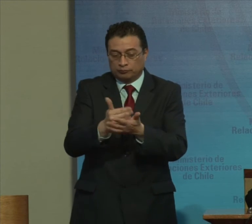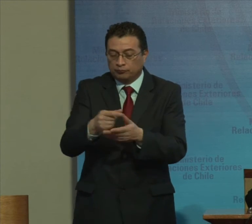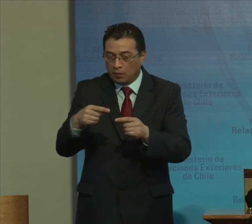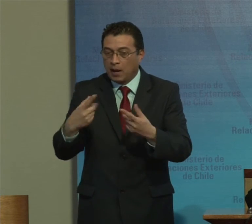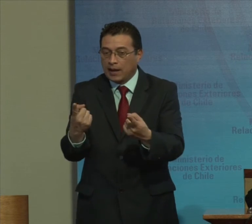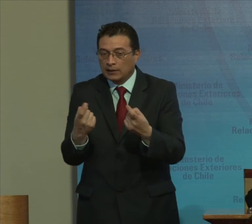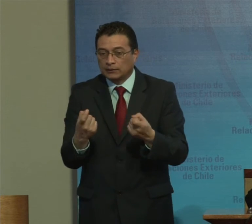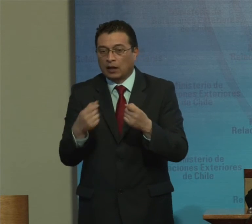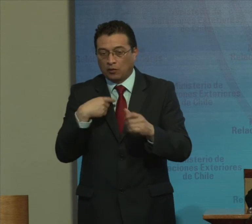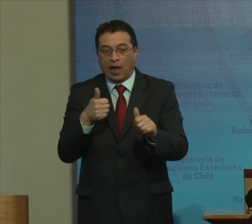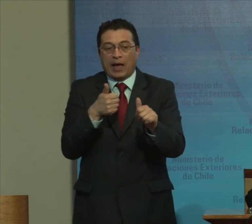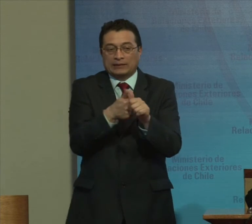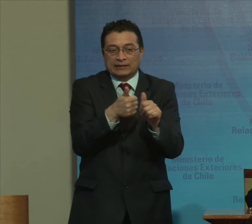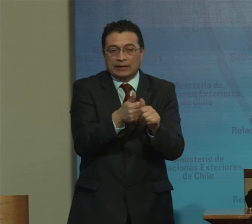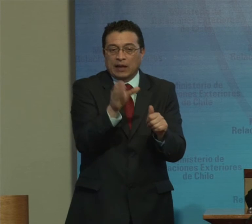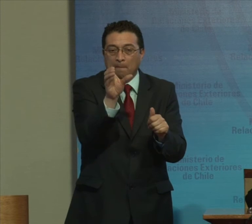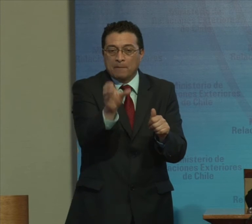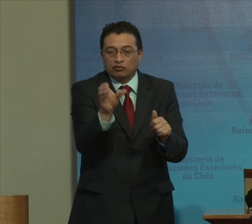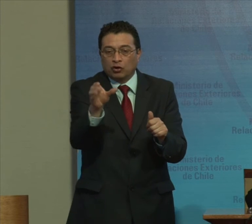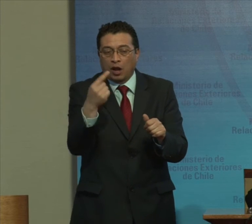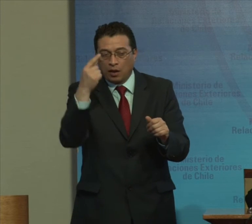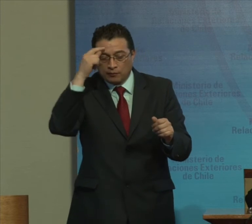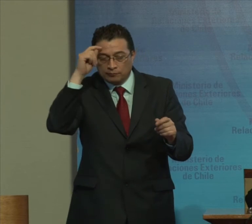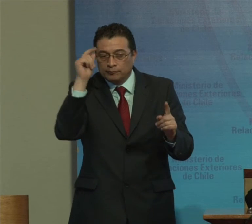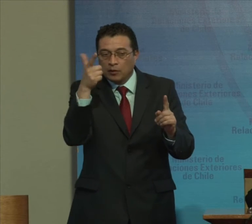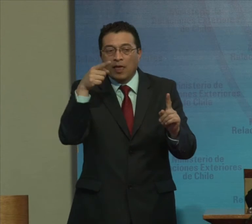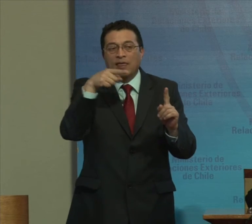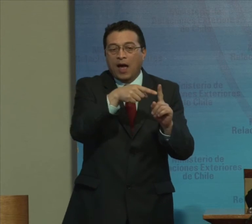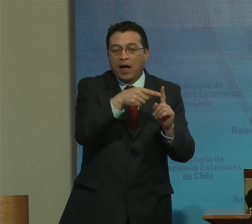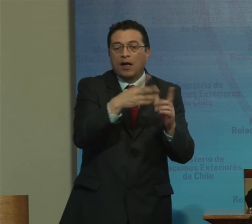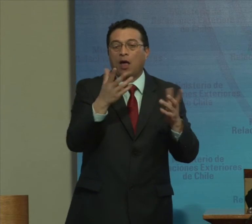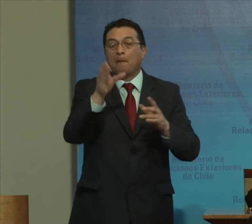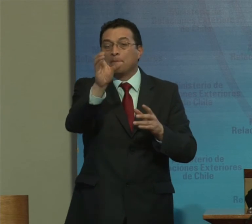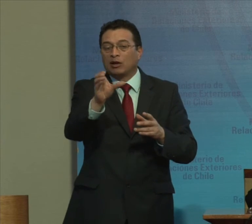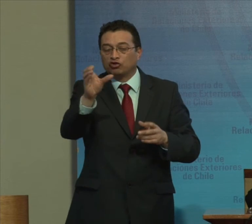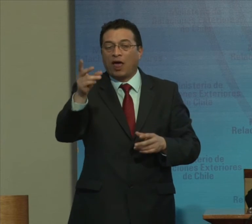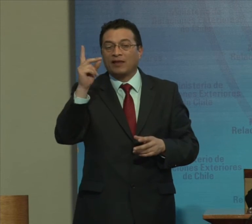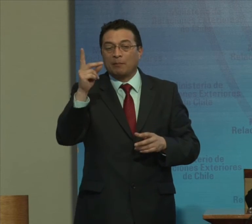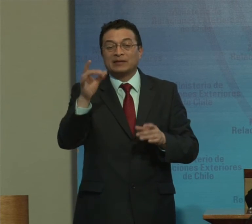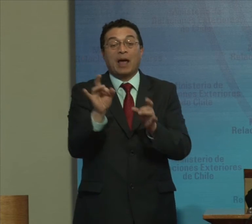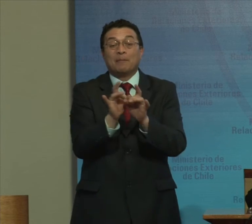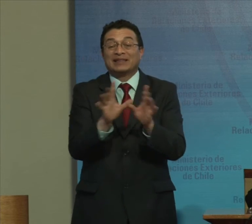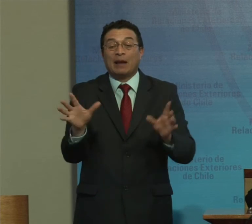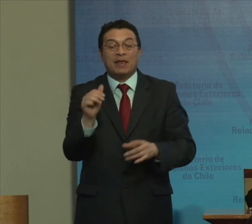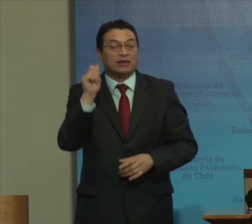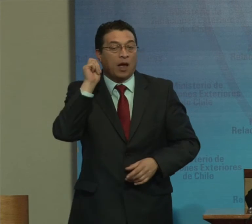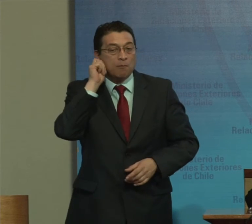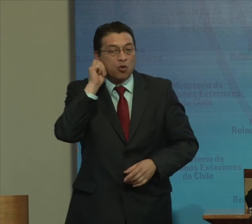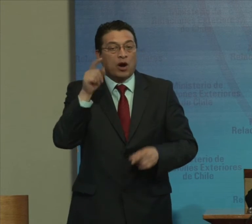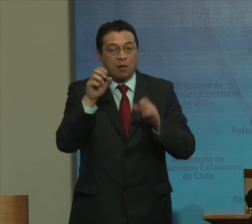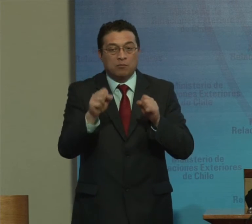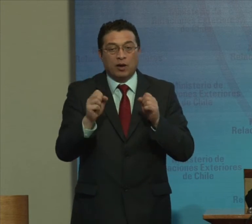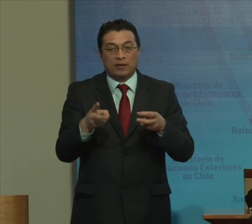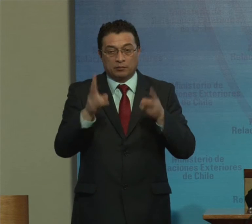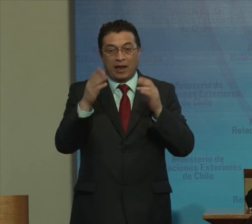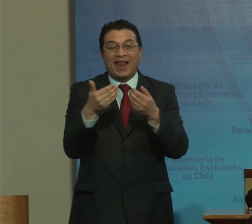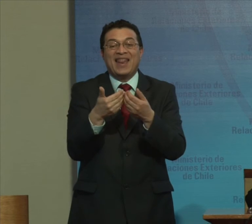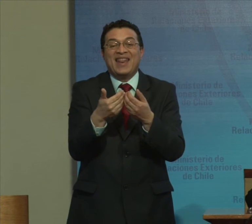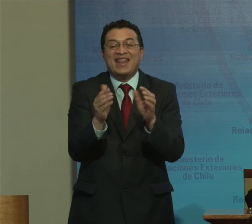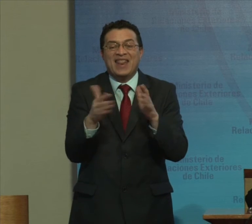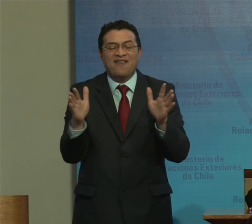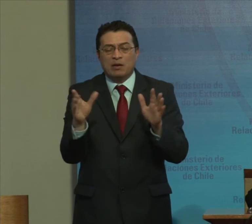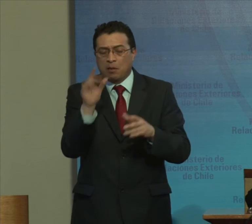incluyen La asistencia Personal Con el propósito De que las personas Con discapacidad Especialmente Las mujeres Pueden Ejercerse libremente